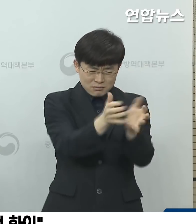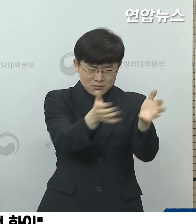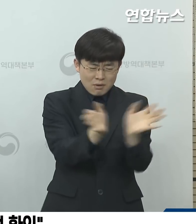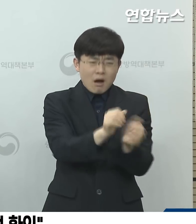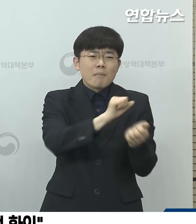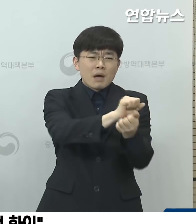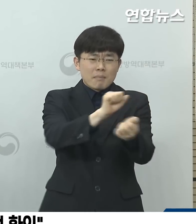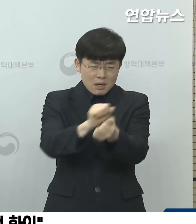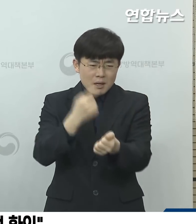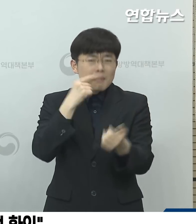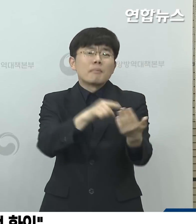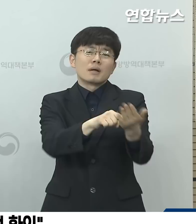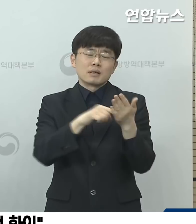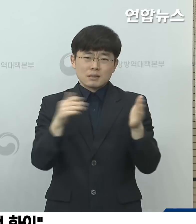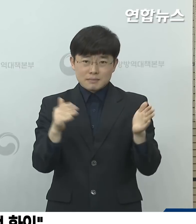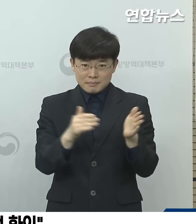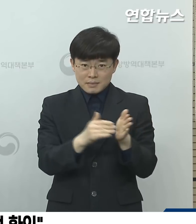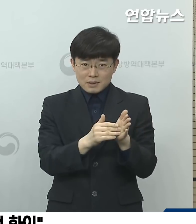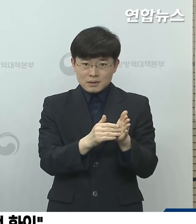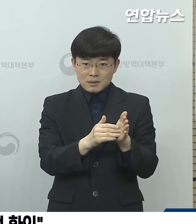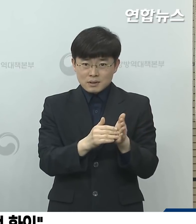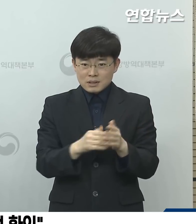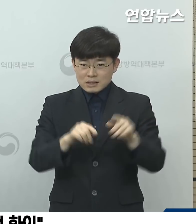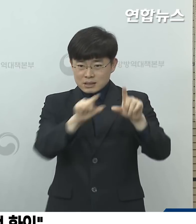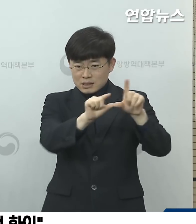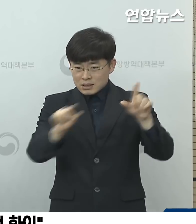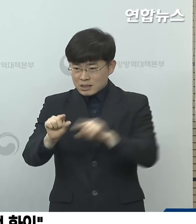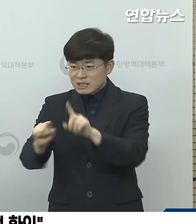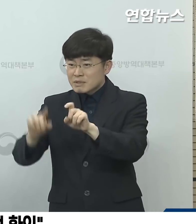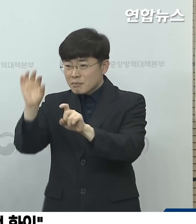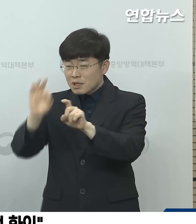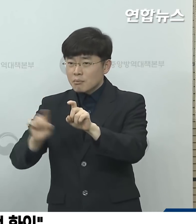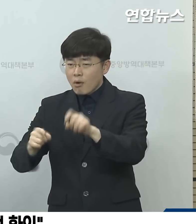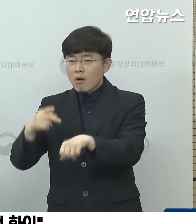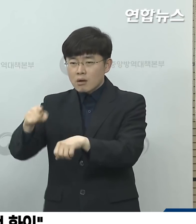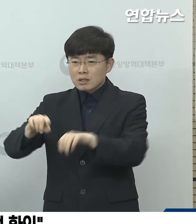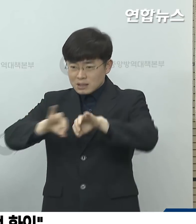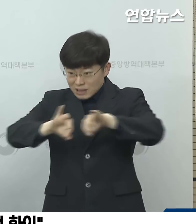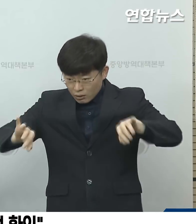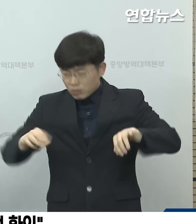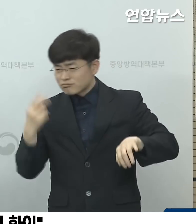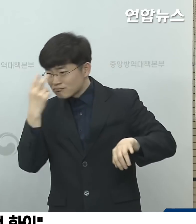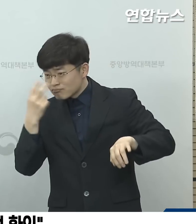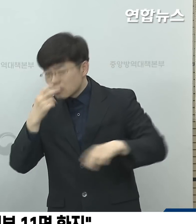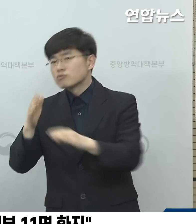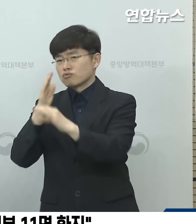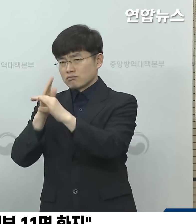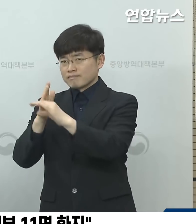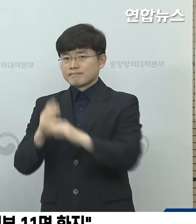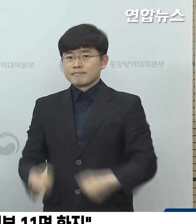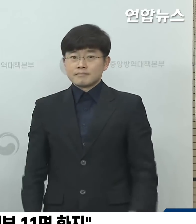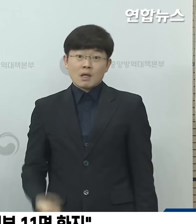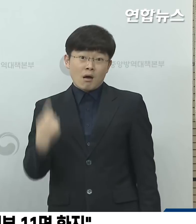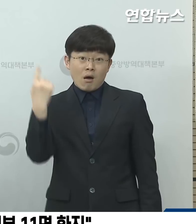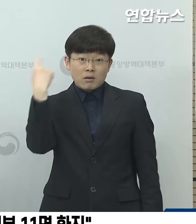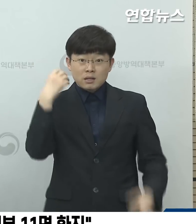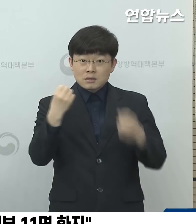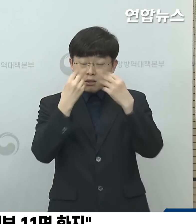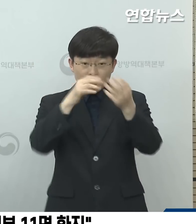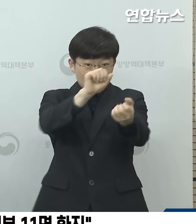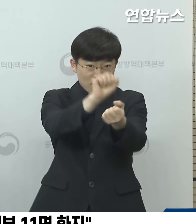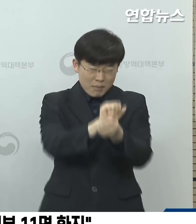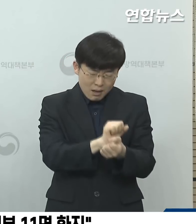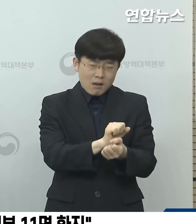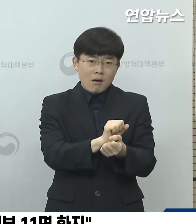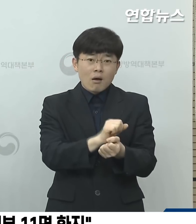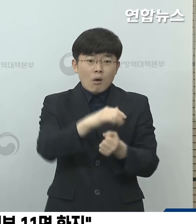연관성이 확인되었습니다. 11% 정도는 조사와 분류가 진행 중에 있습니다. 어제 신규로 확진 환자가